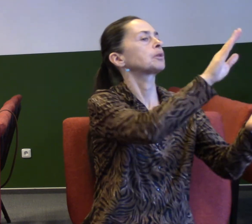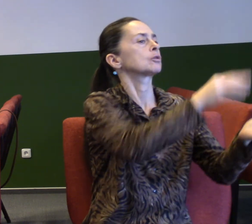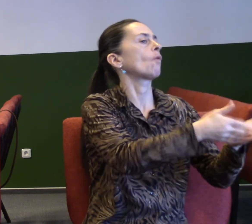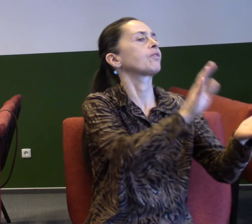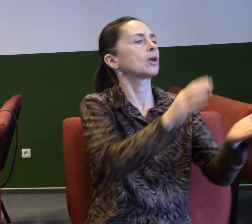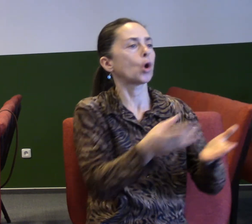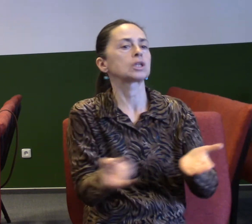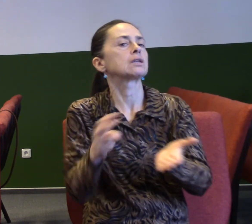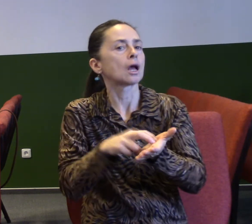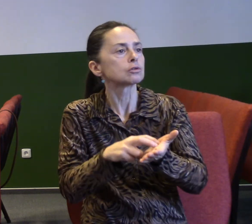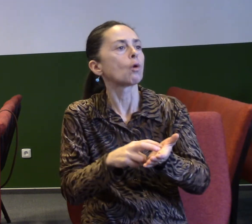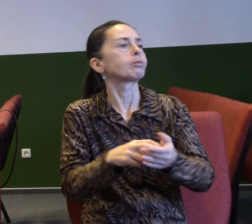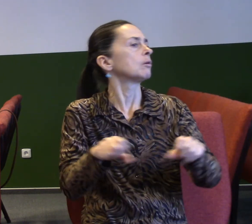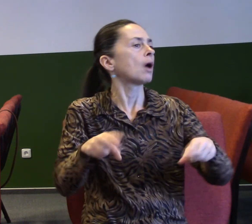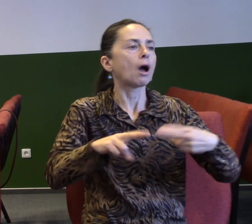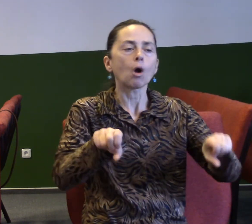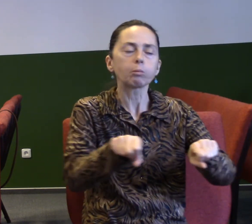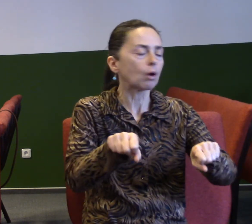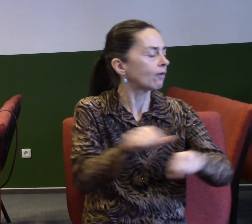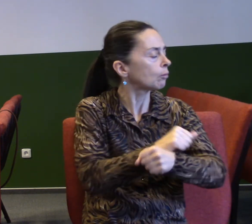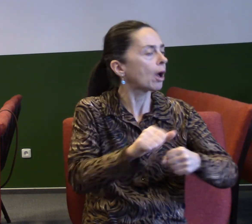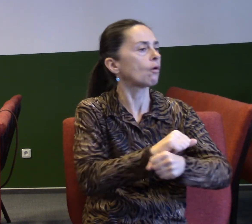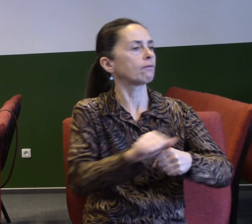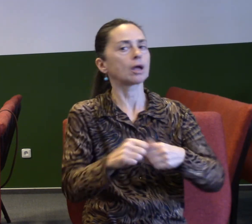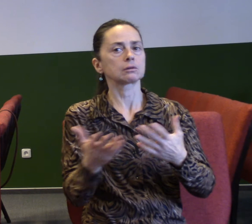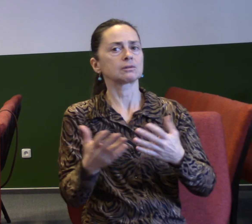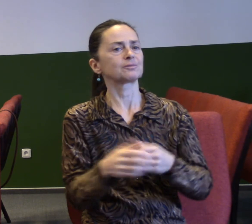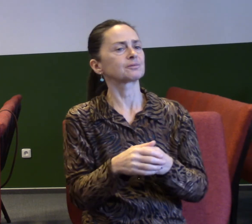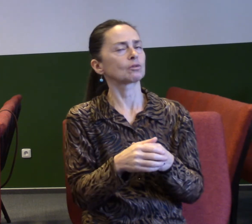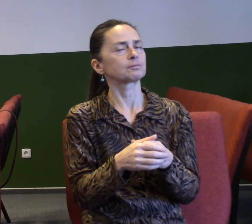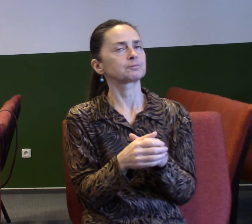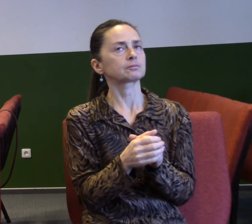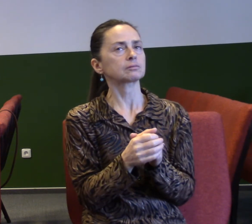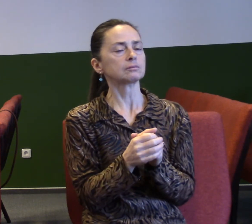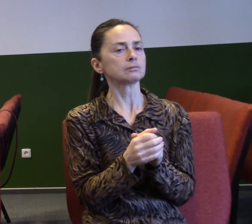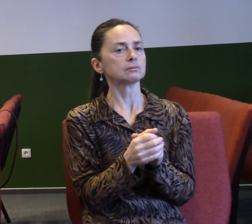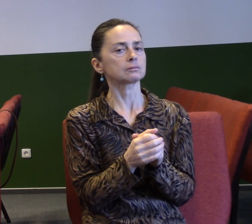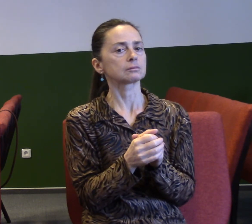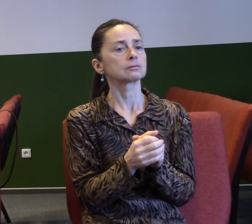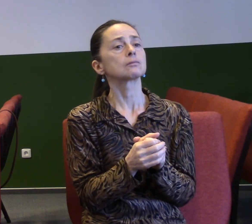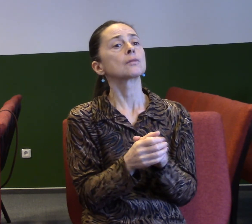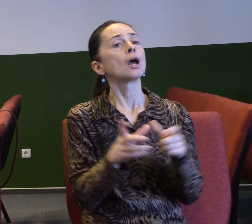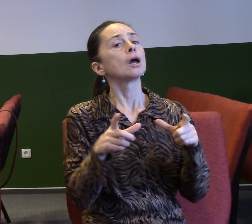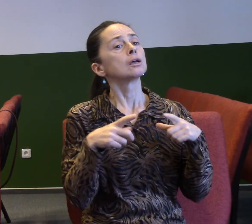jeden z důvodů, samozřejmě není to jediný, je ten, že žijeme způsob života